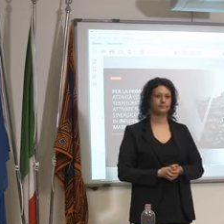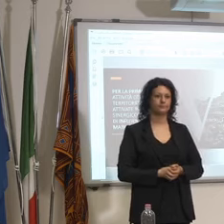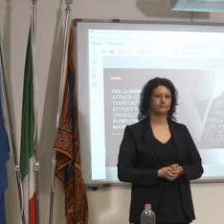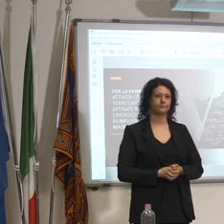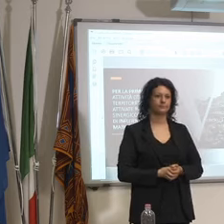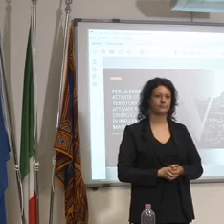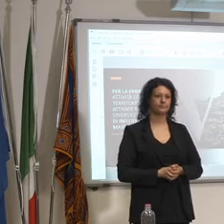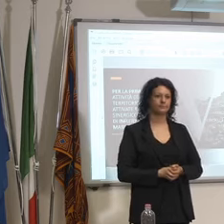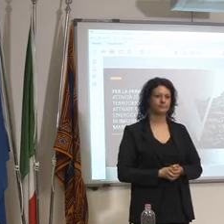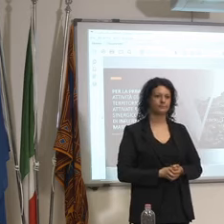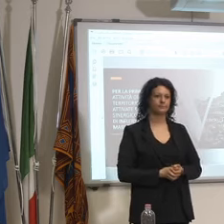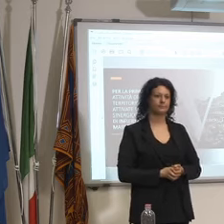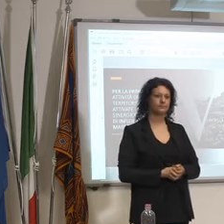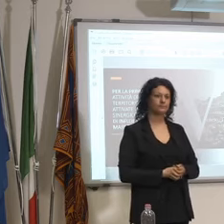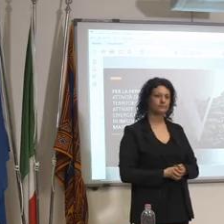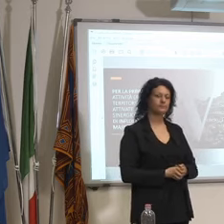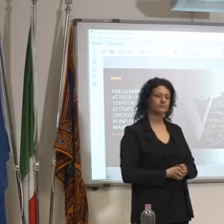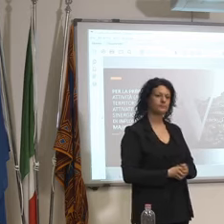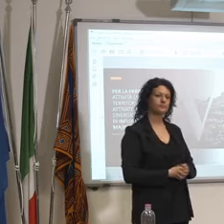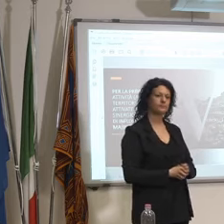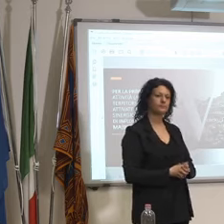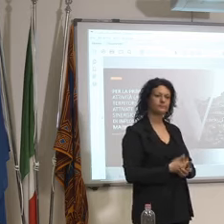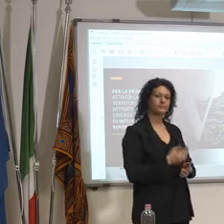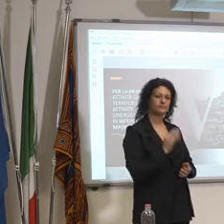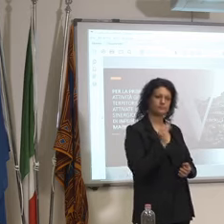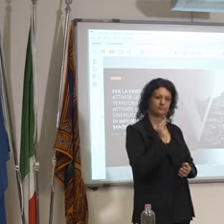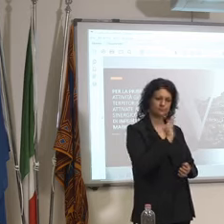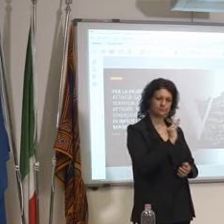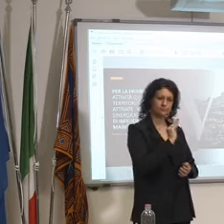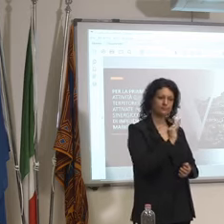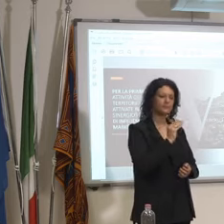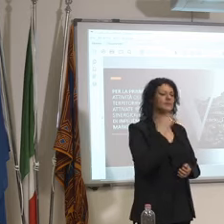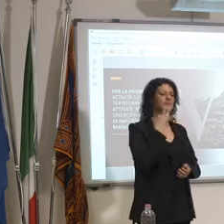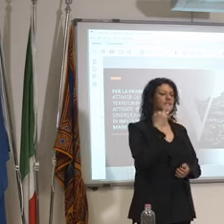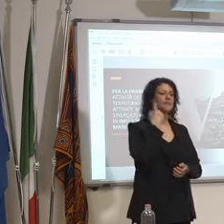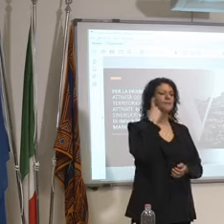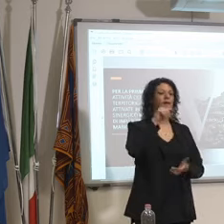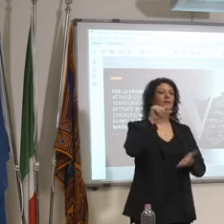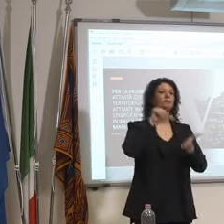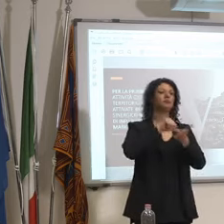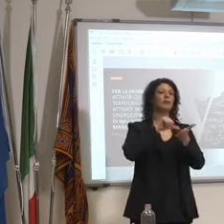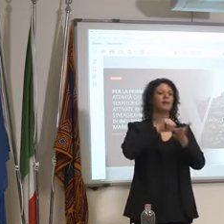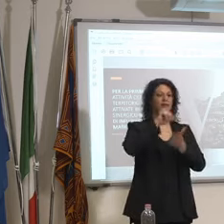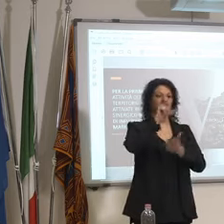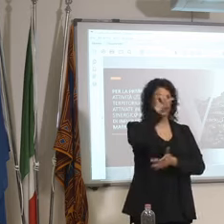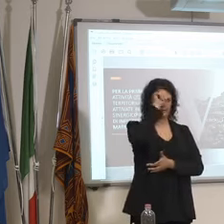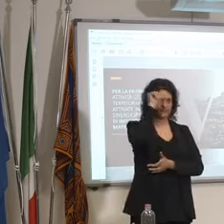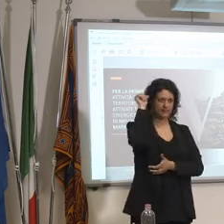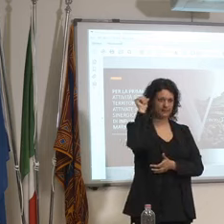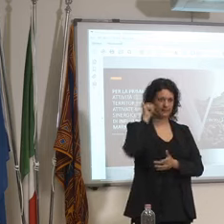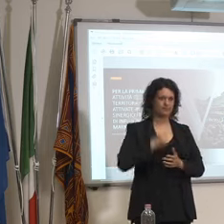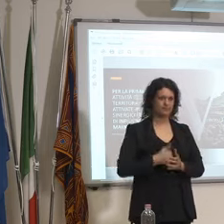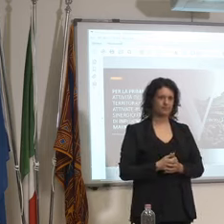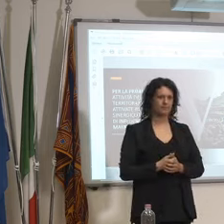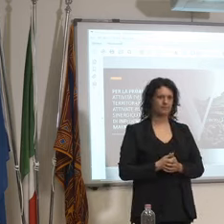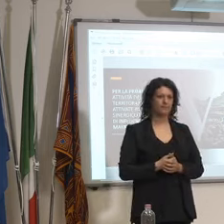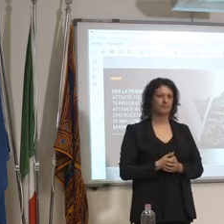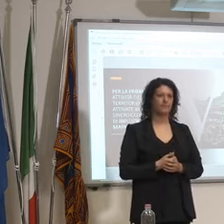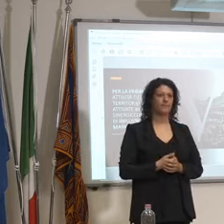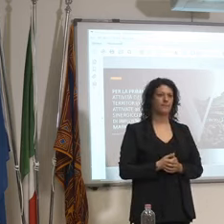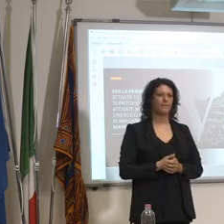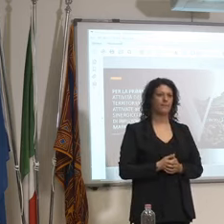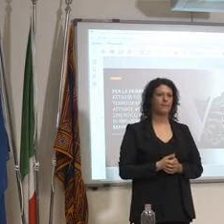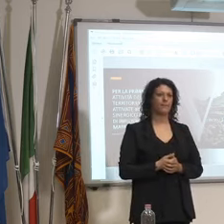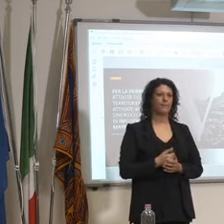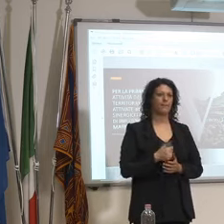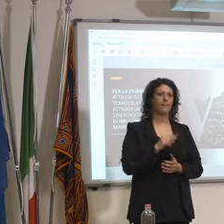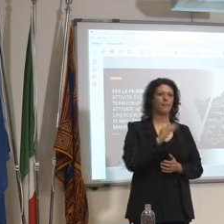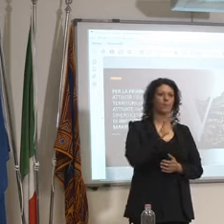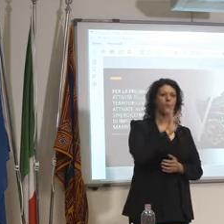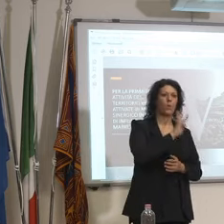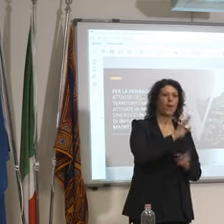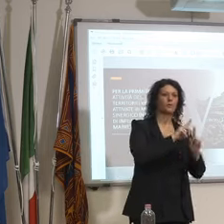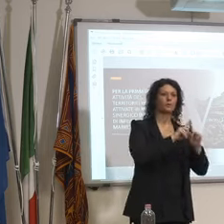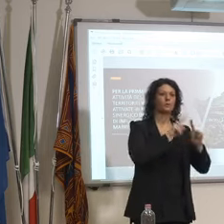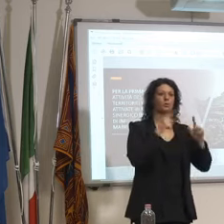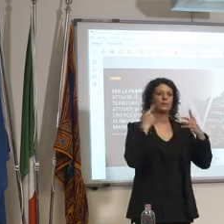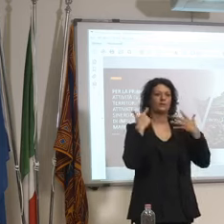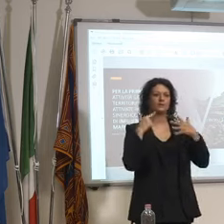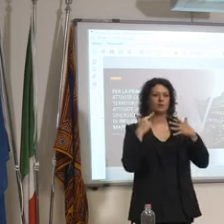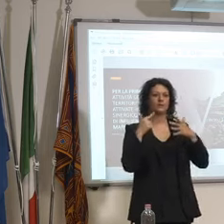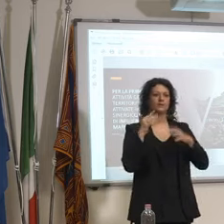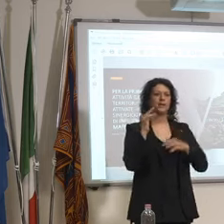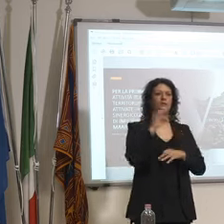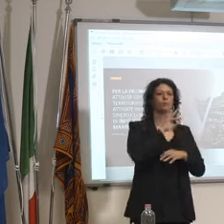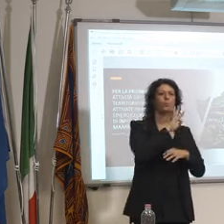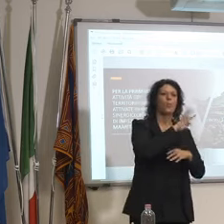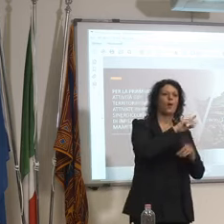per quanto riguarda i centri estivi 4-17-4-12 ci hanno scritto ci hanno